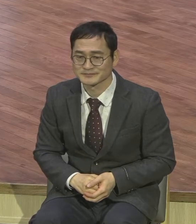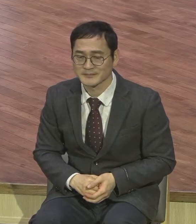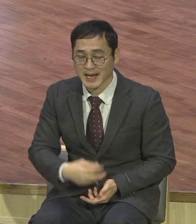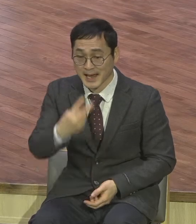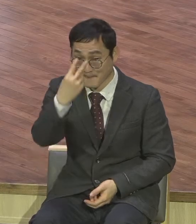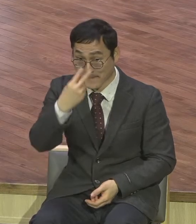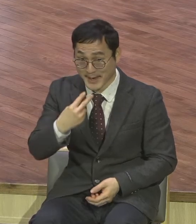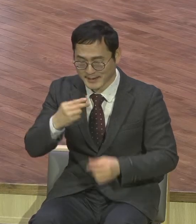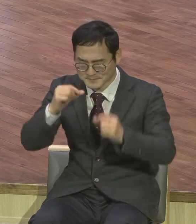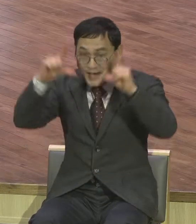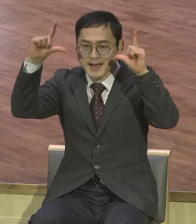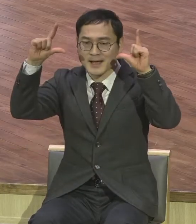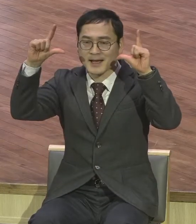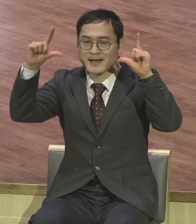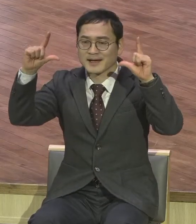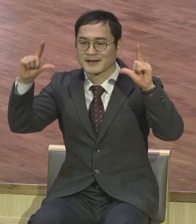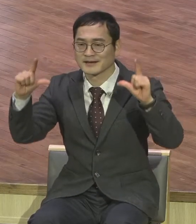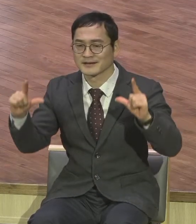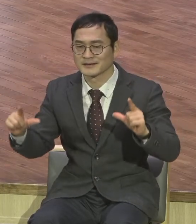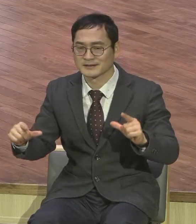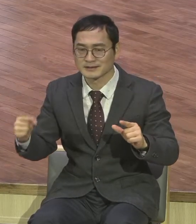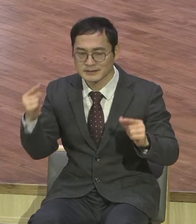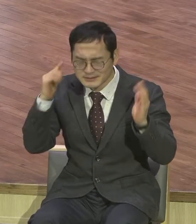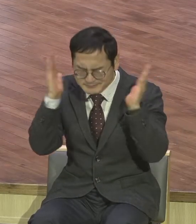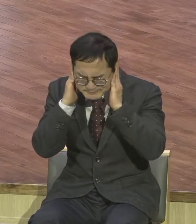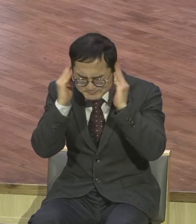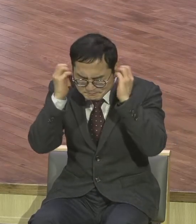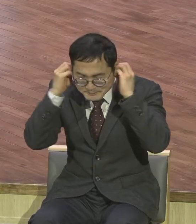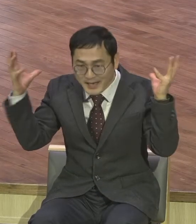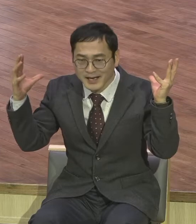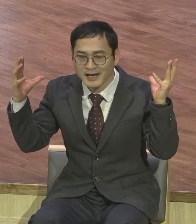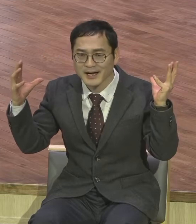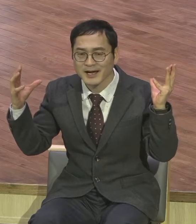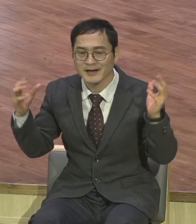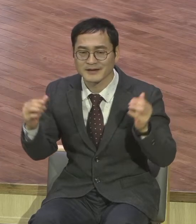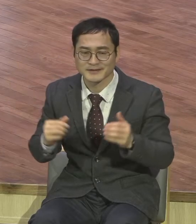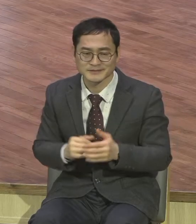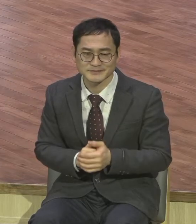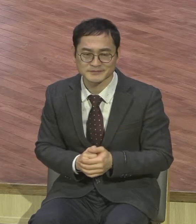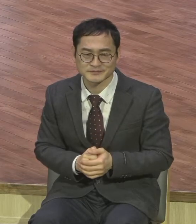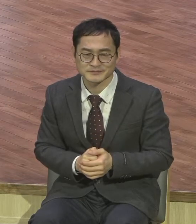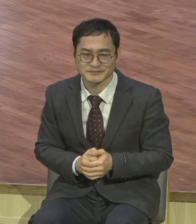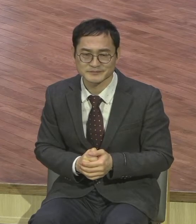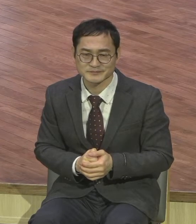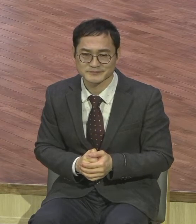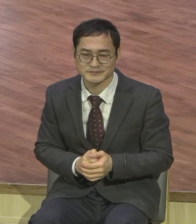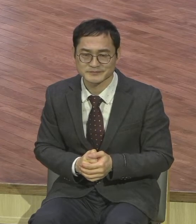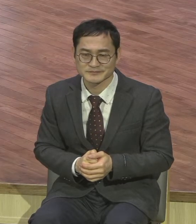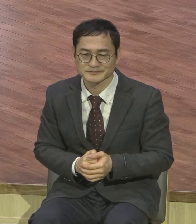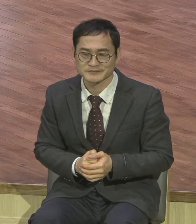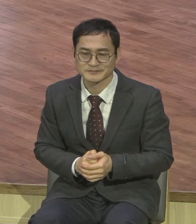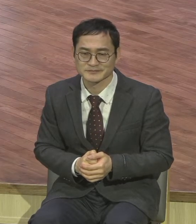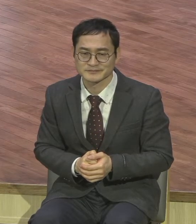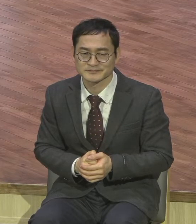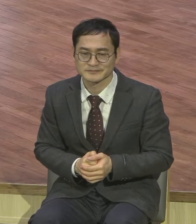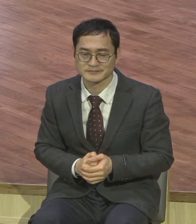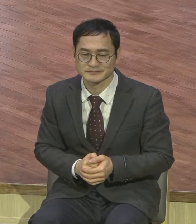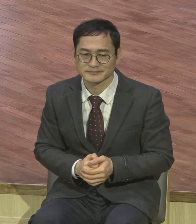밝을 것이며 못 듣는 사람의 귀가 열릴 것이며 그때의 저는 자는 사슴같이 뜰 것이며 말 못하는 자의 혀는